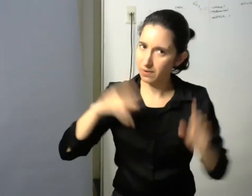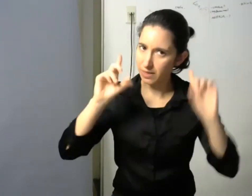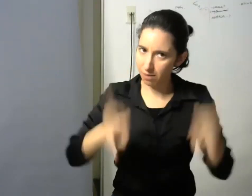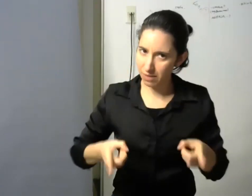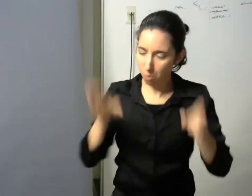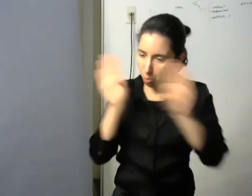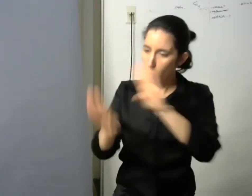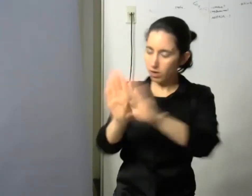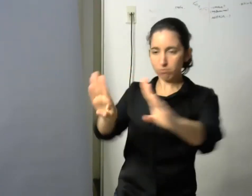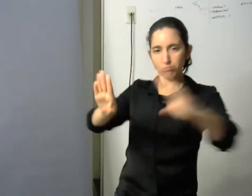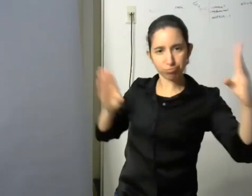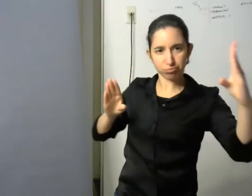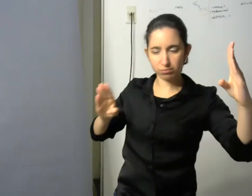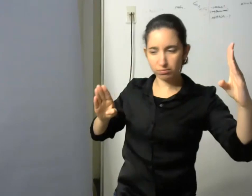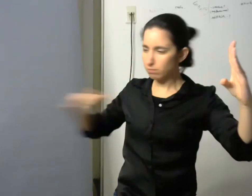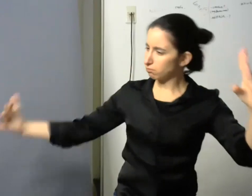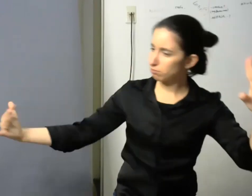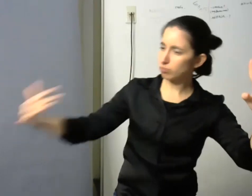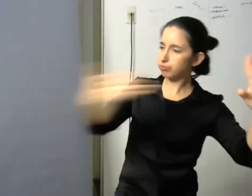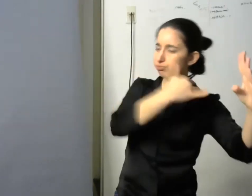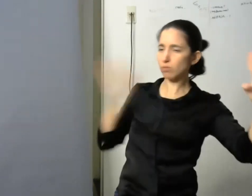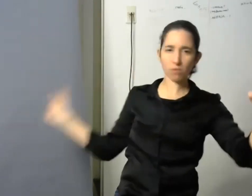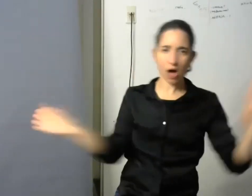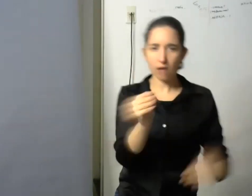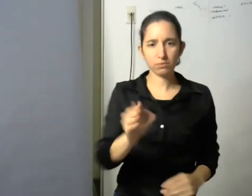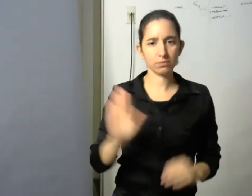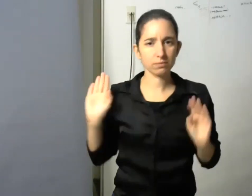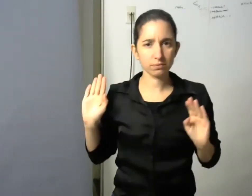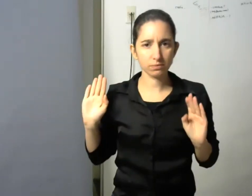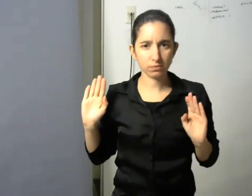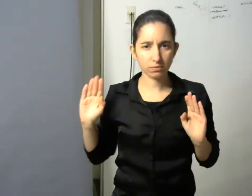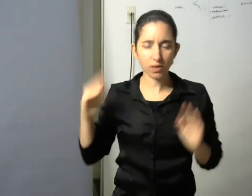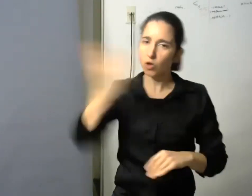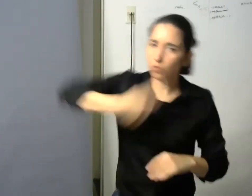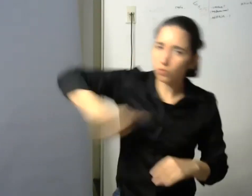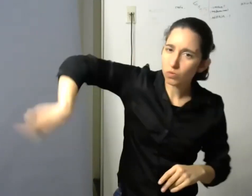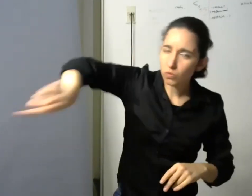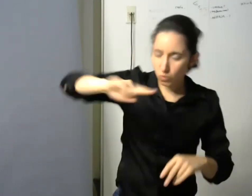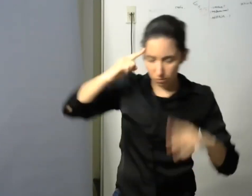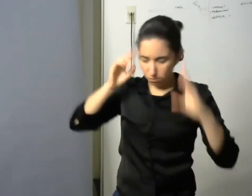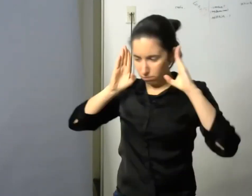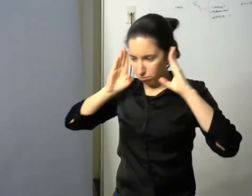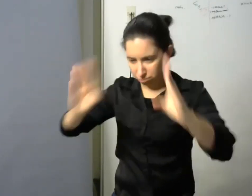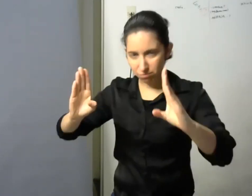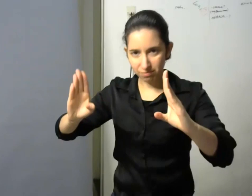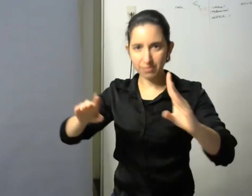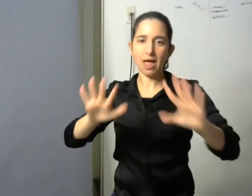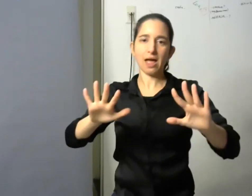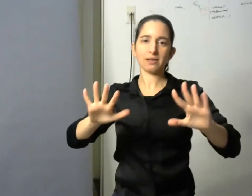y a todas para que en verdad pensemos que estamos en una sociedad de valores